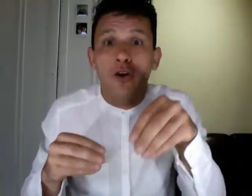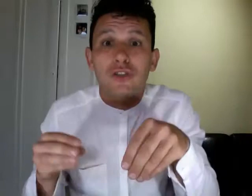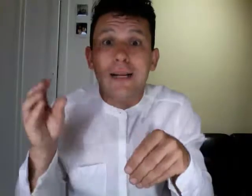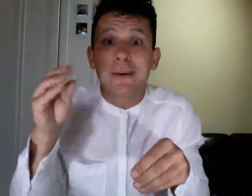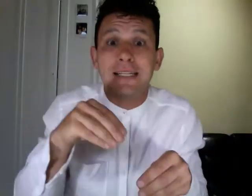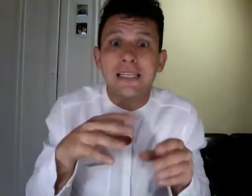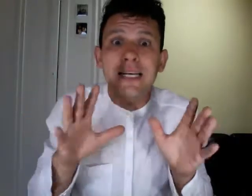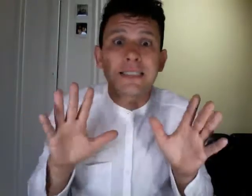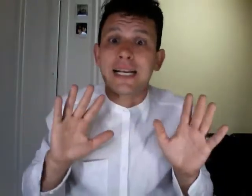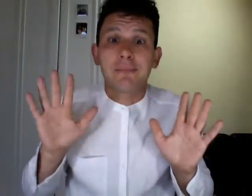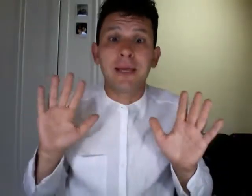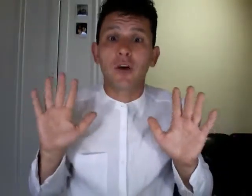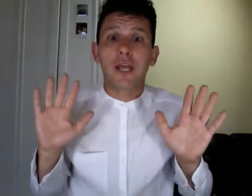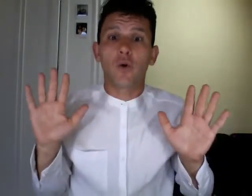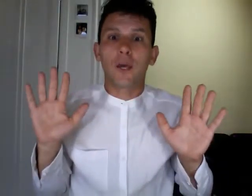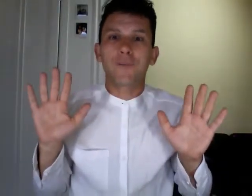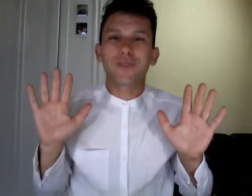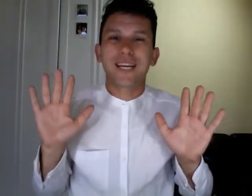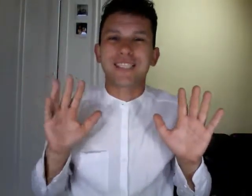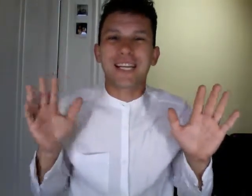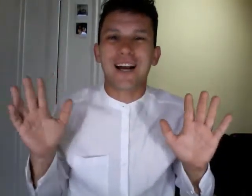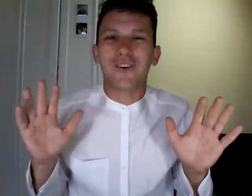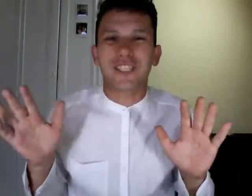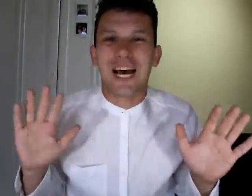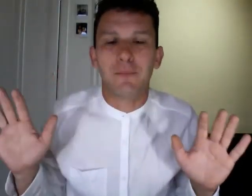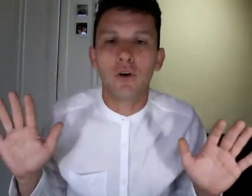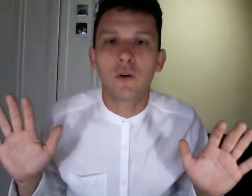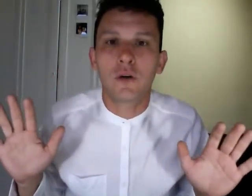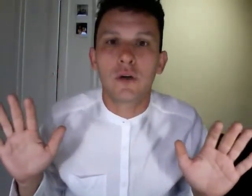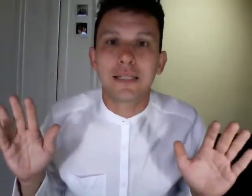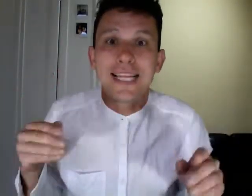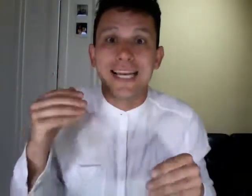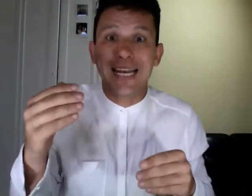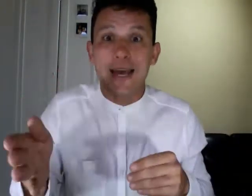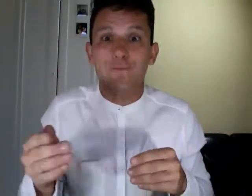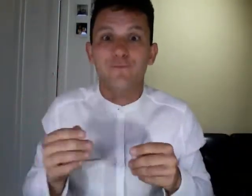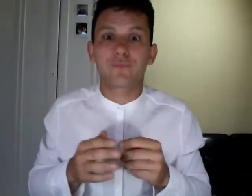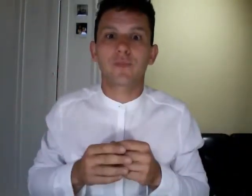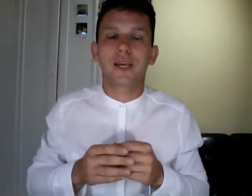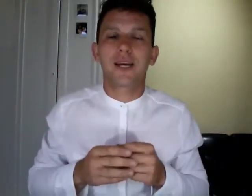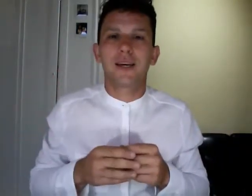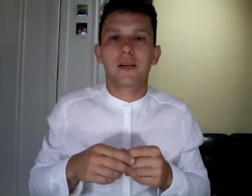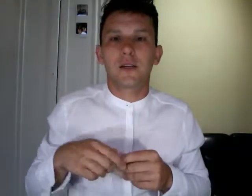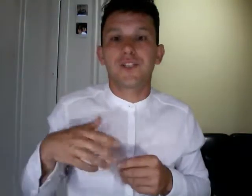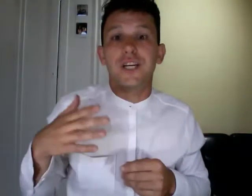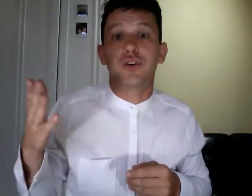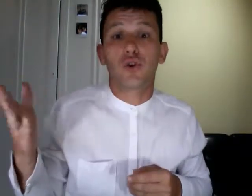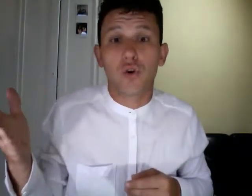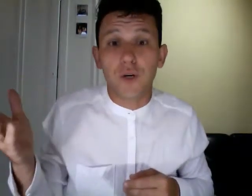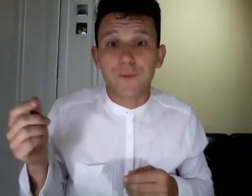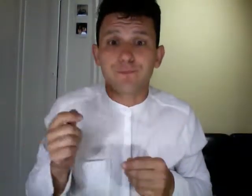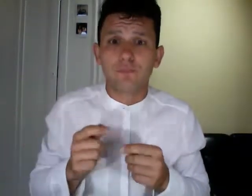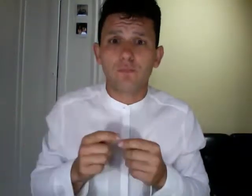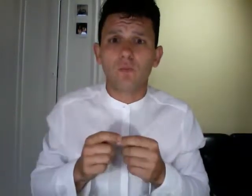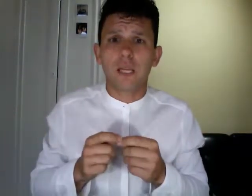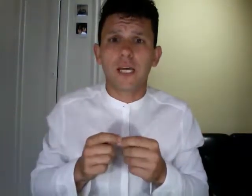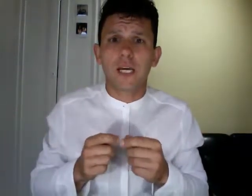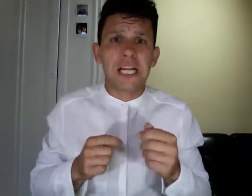nostra mente senza nemmeno che noi ce ne accorgiamo delle idee i genitori il